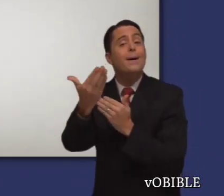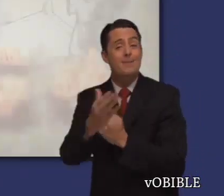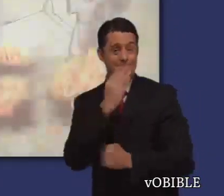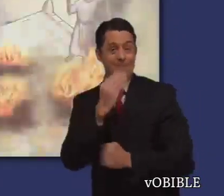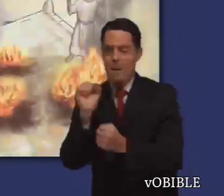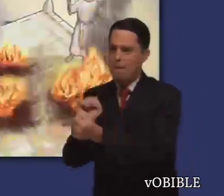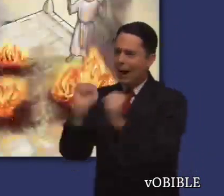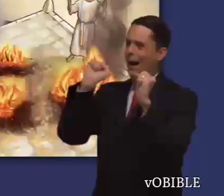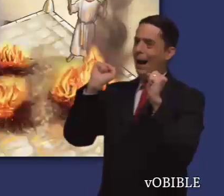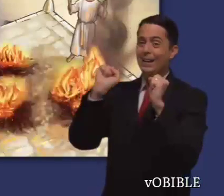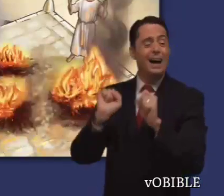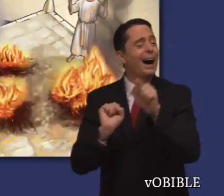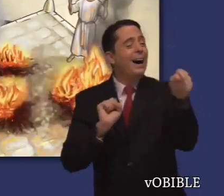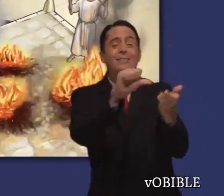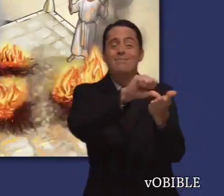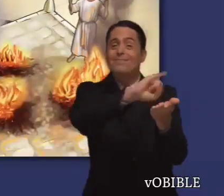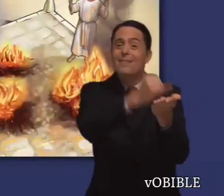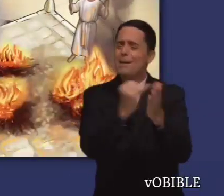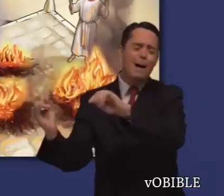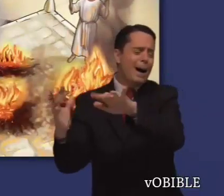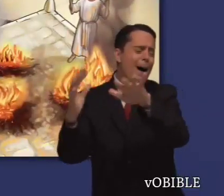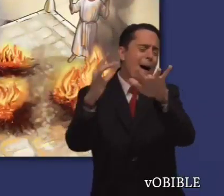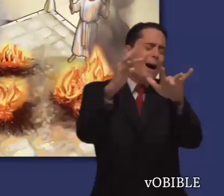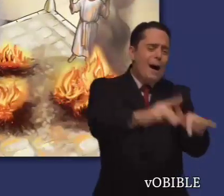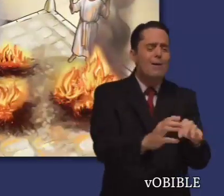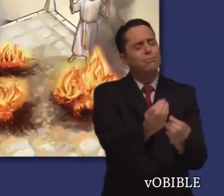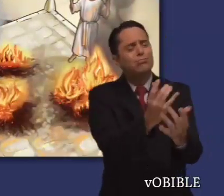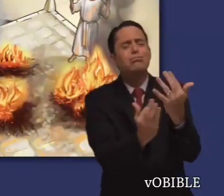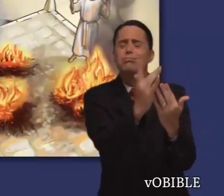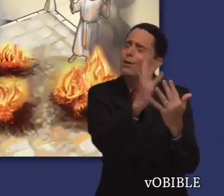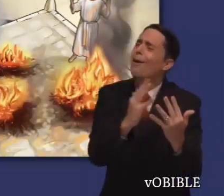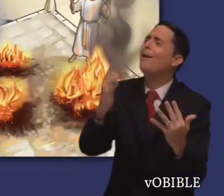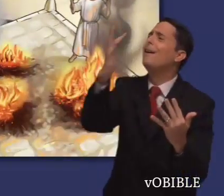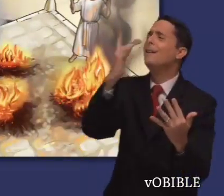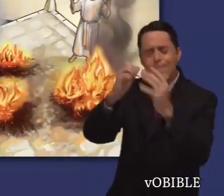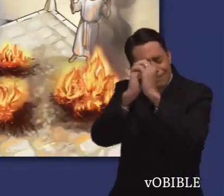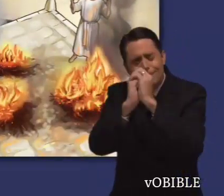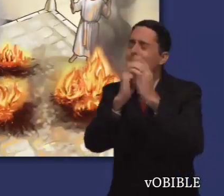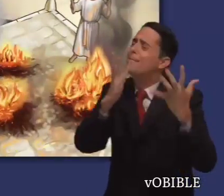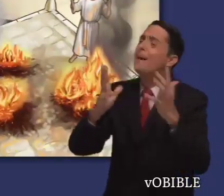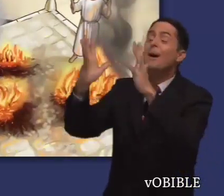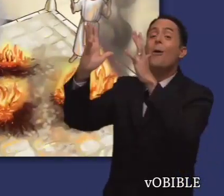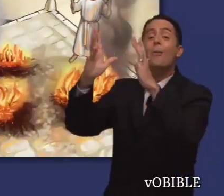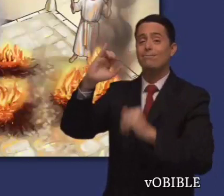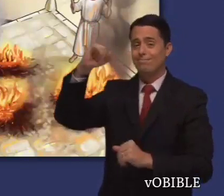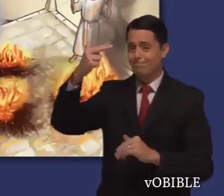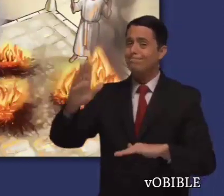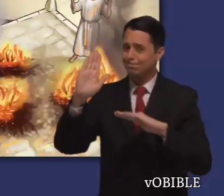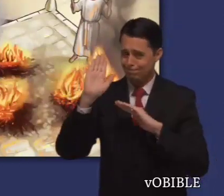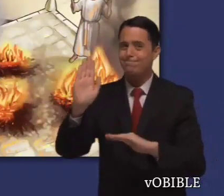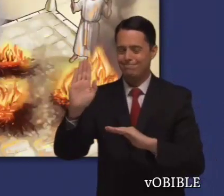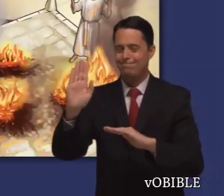En los versículos finales, Jehová promete reunificar a la nación de Israel y reestablecer la adoración verdadera en